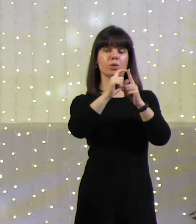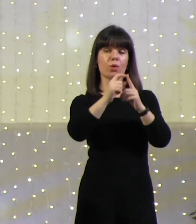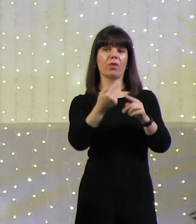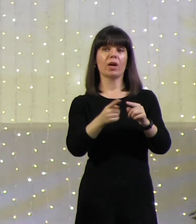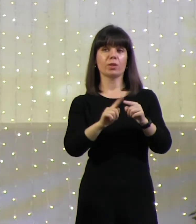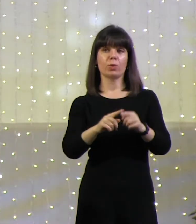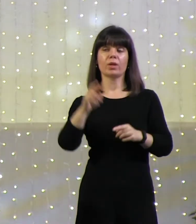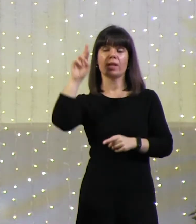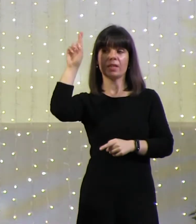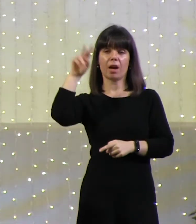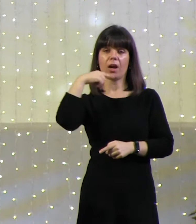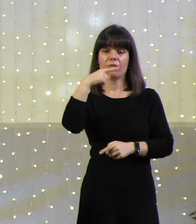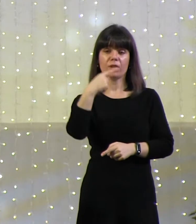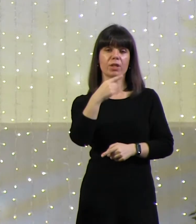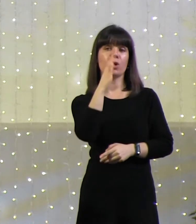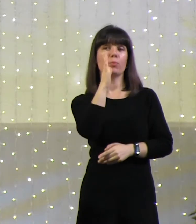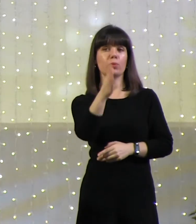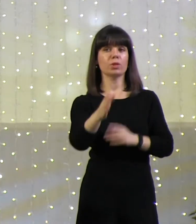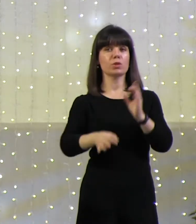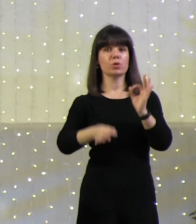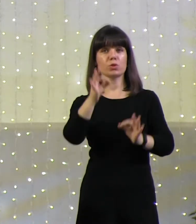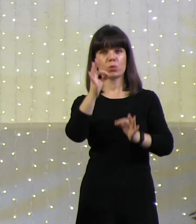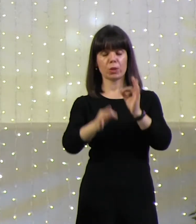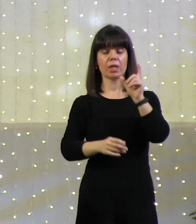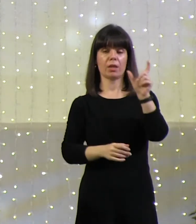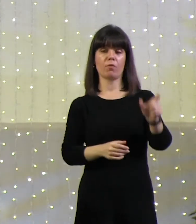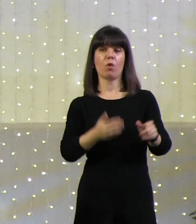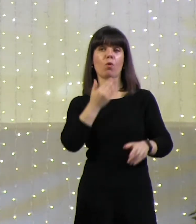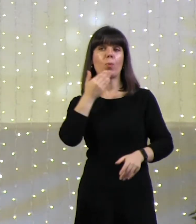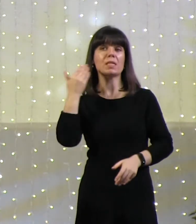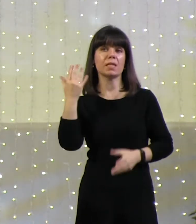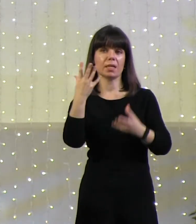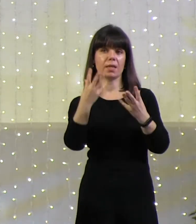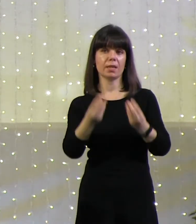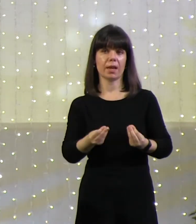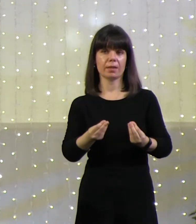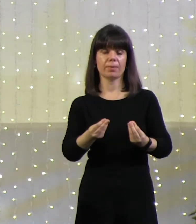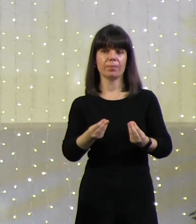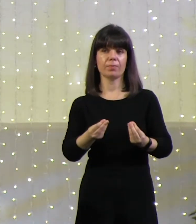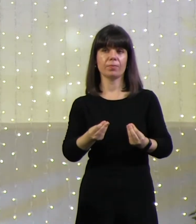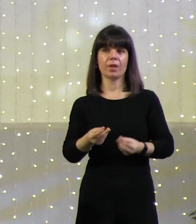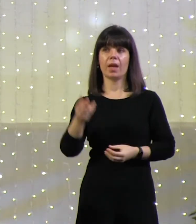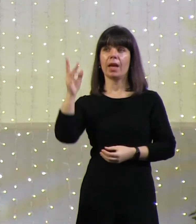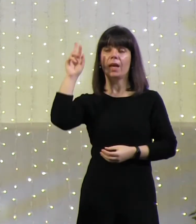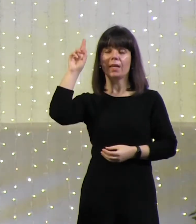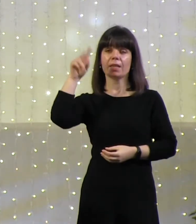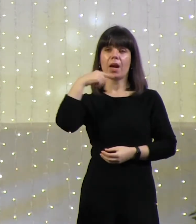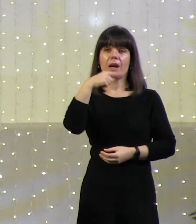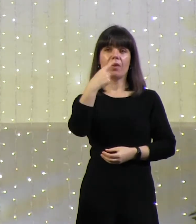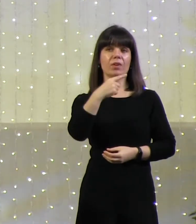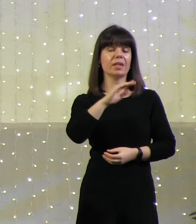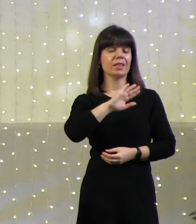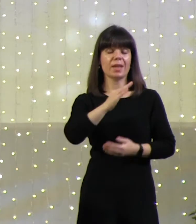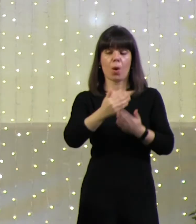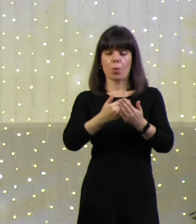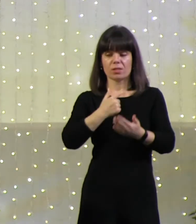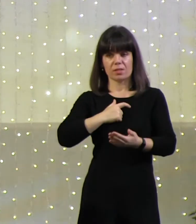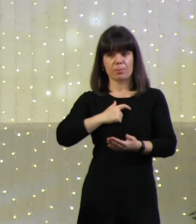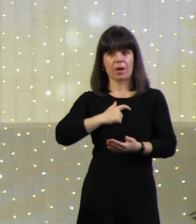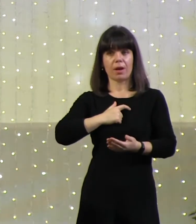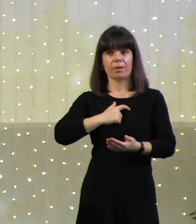Я говорил, оно будет судить Его в последний день. Ибо Я говорил не от Себя.